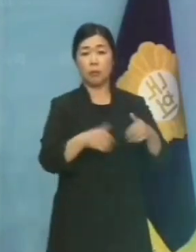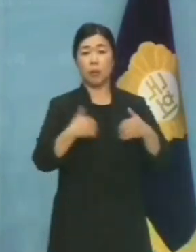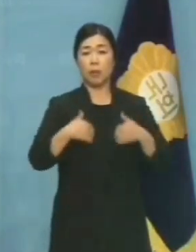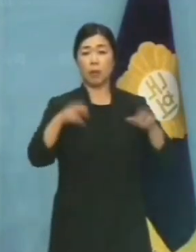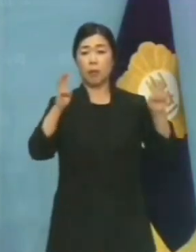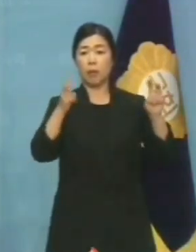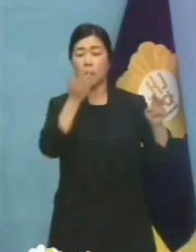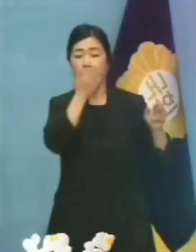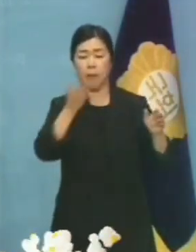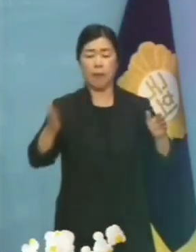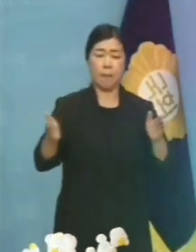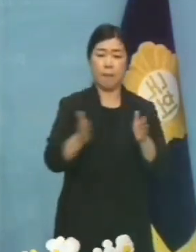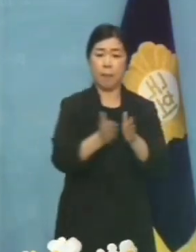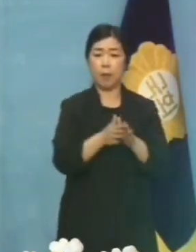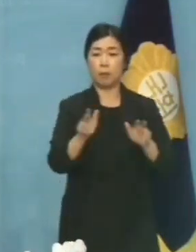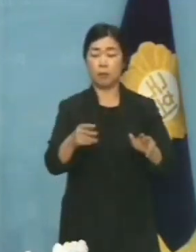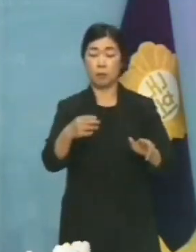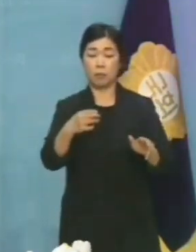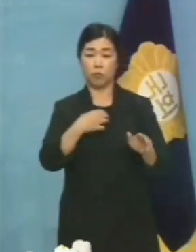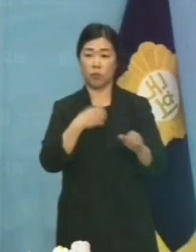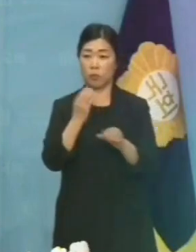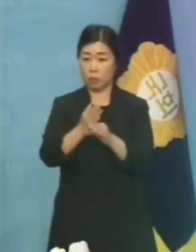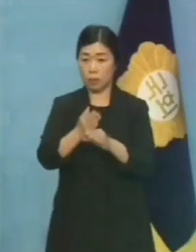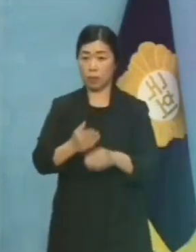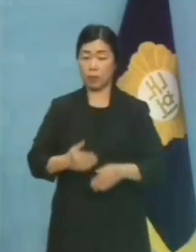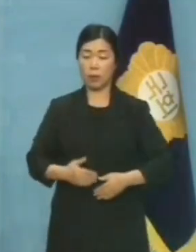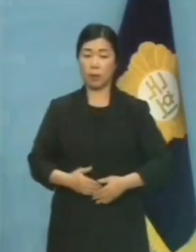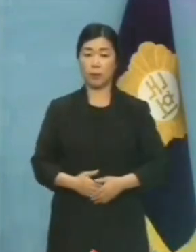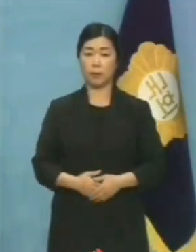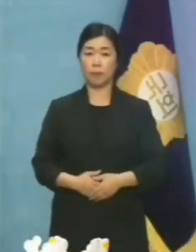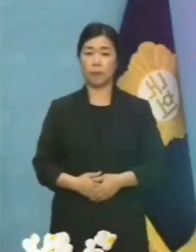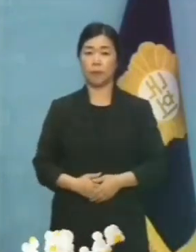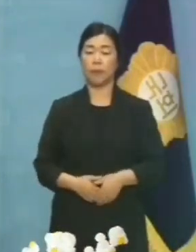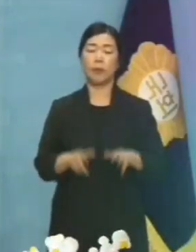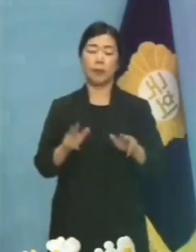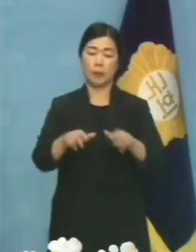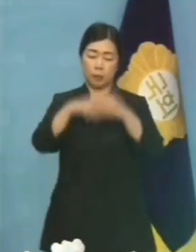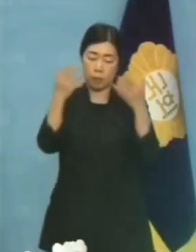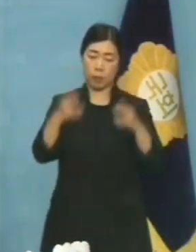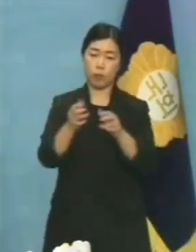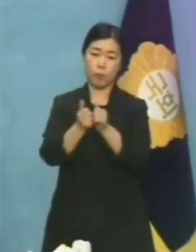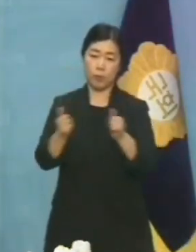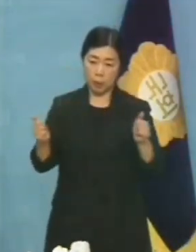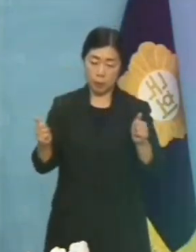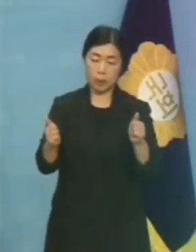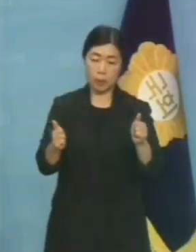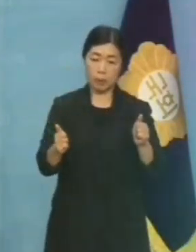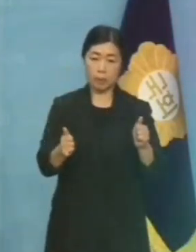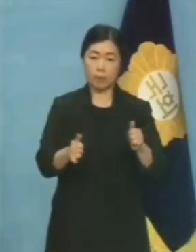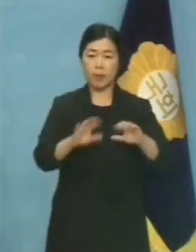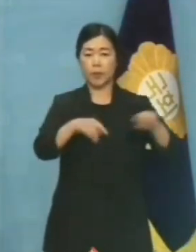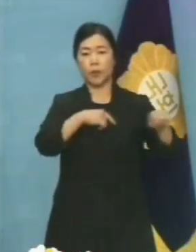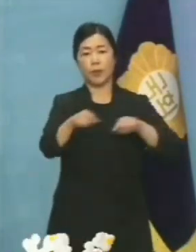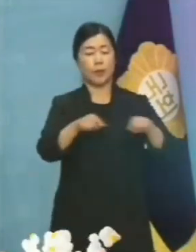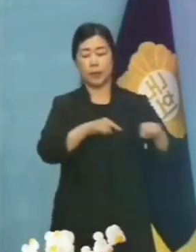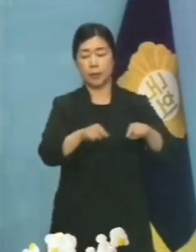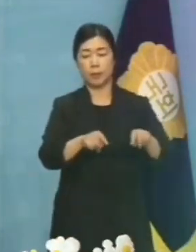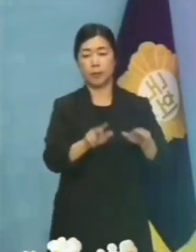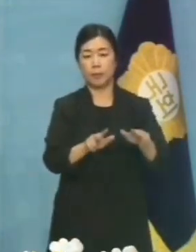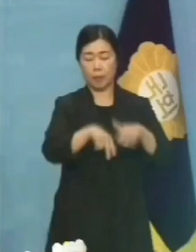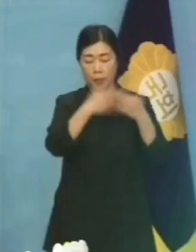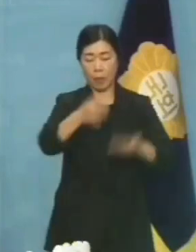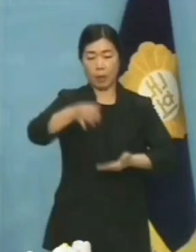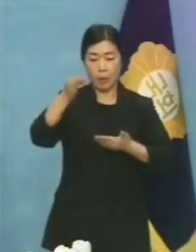게임 산업마저 엄청난 위기를 맞고 있습니다. 이제 전 국민 앞에서 정치 생명과